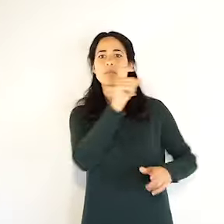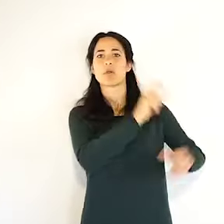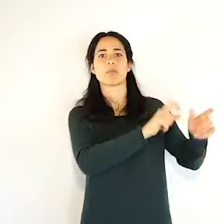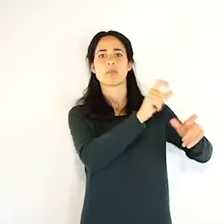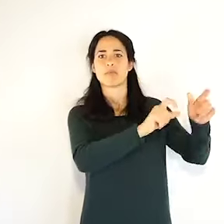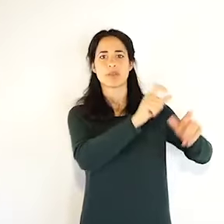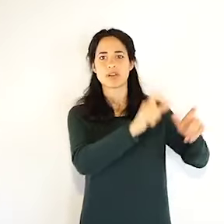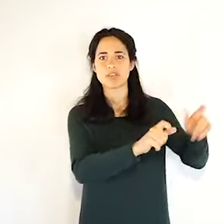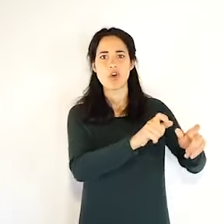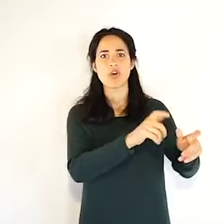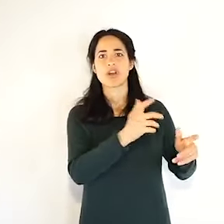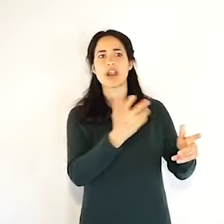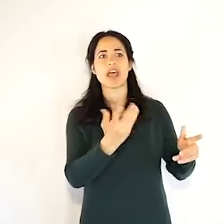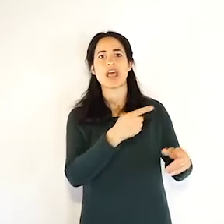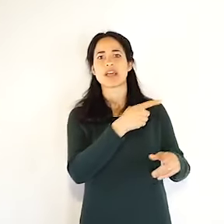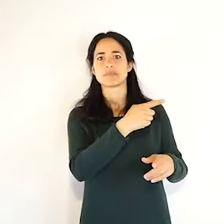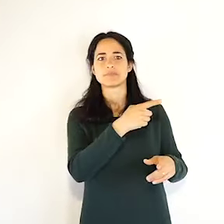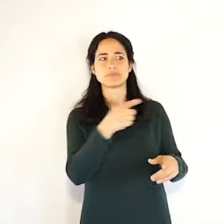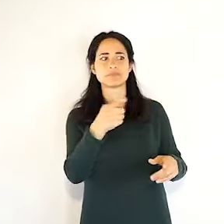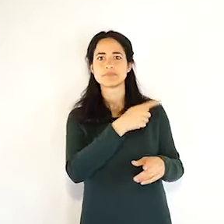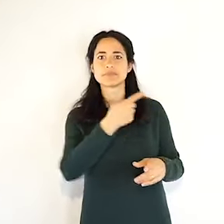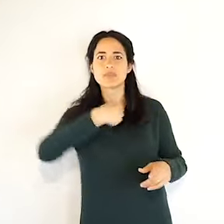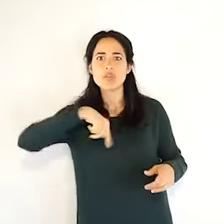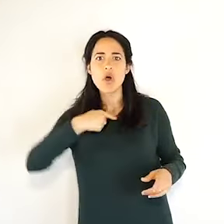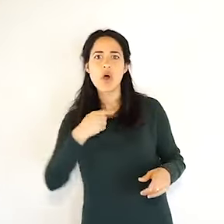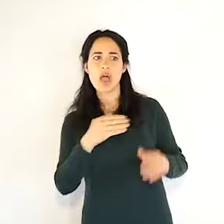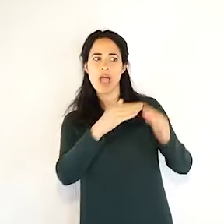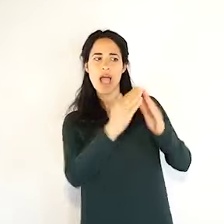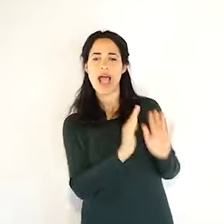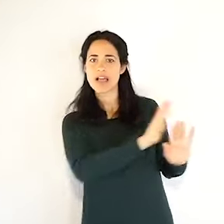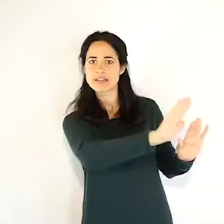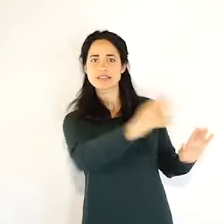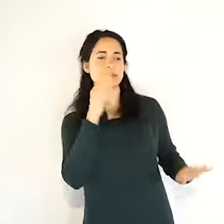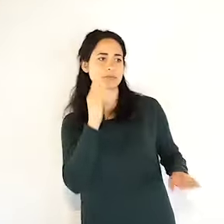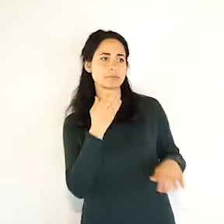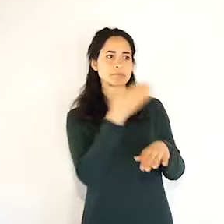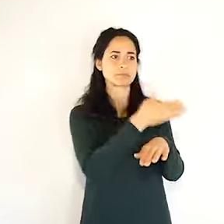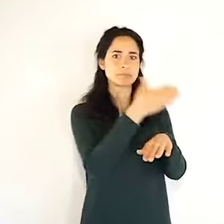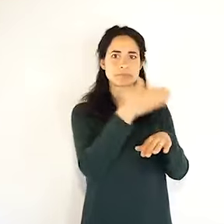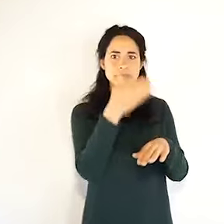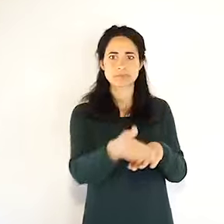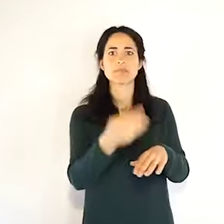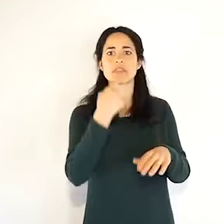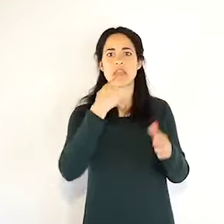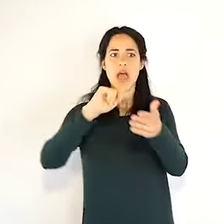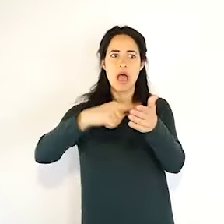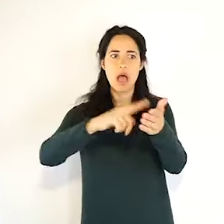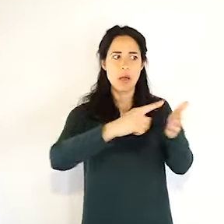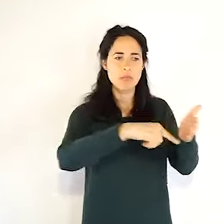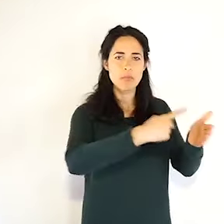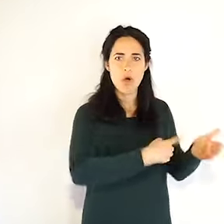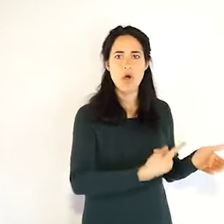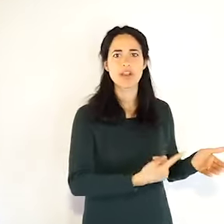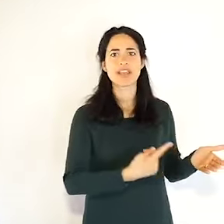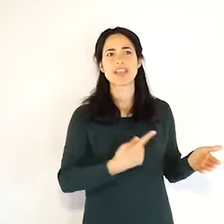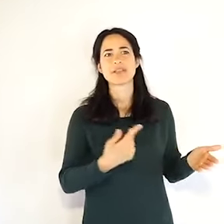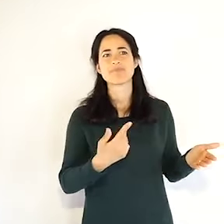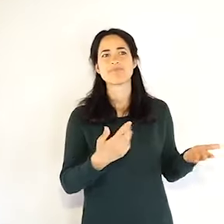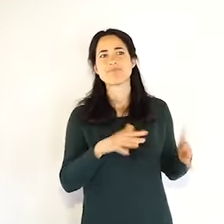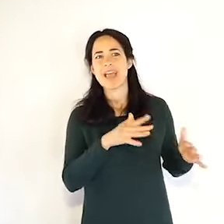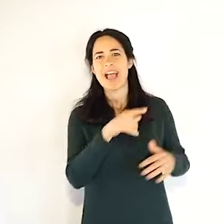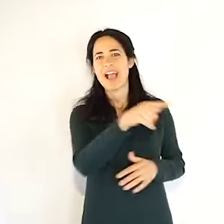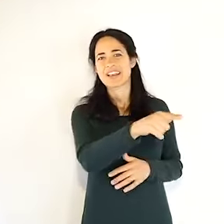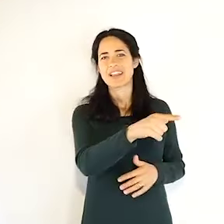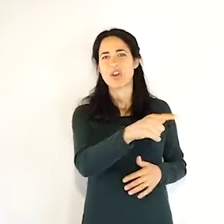magari 7, 8, 10 giorni fa, stiamo recuperando tutto questo ritardo, in particolare a Bologna e a Reggio Emilia, dove abbiamo i